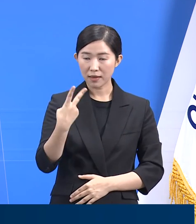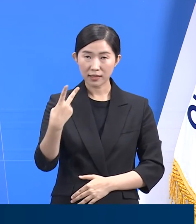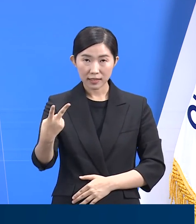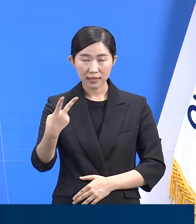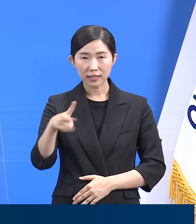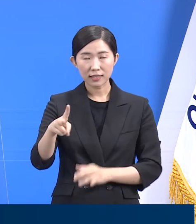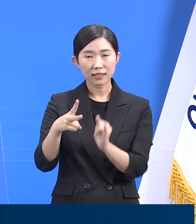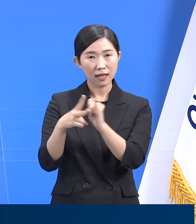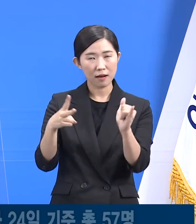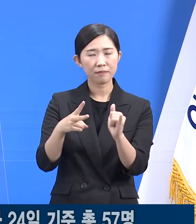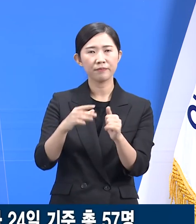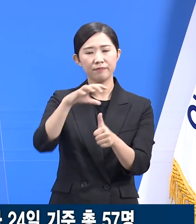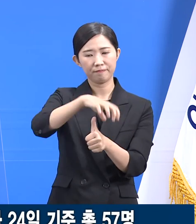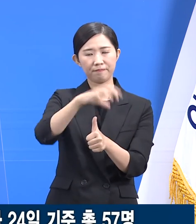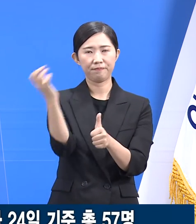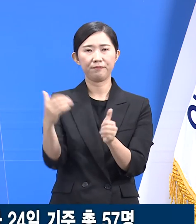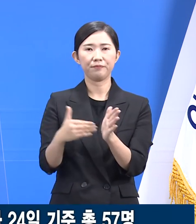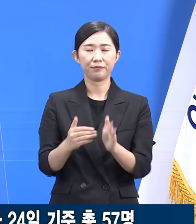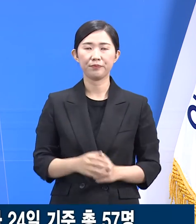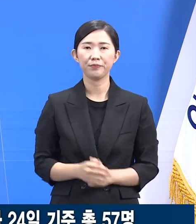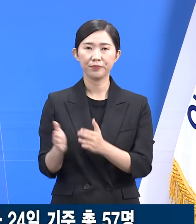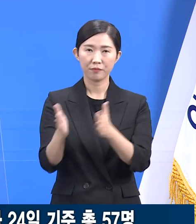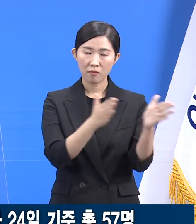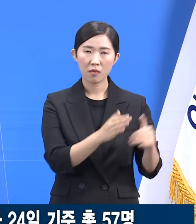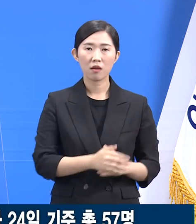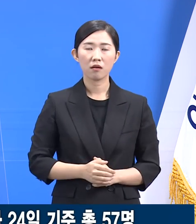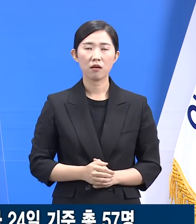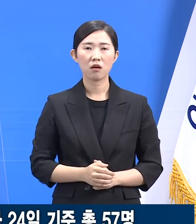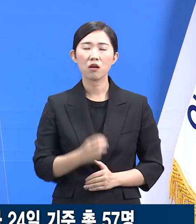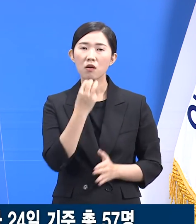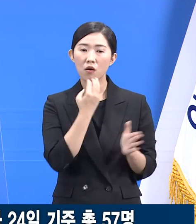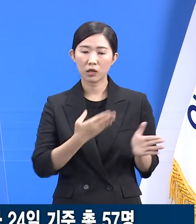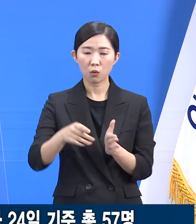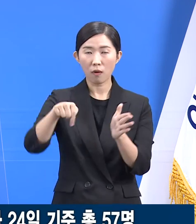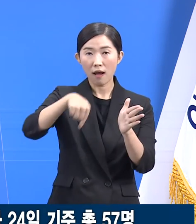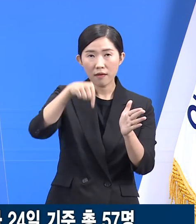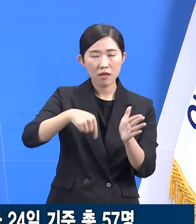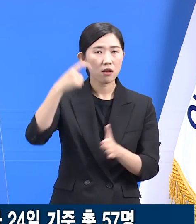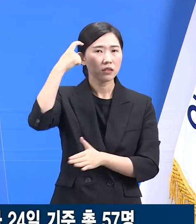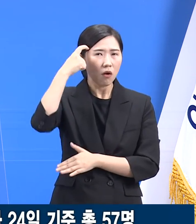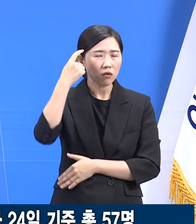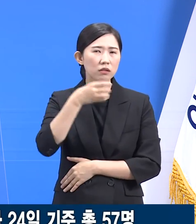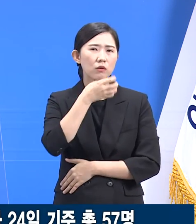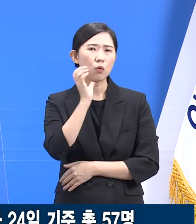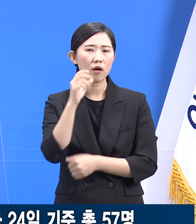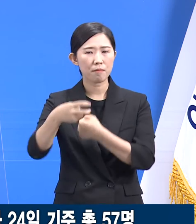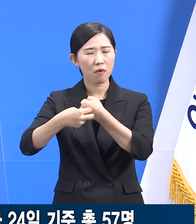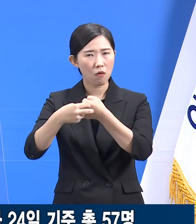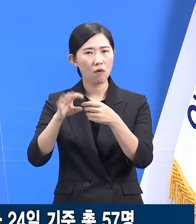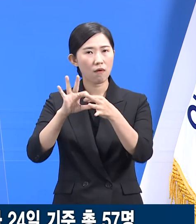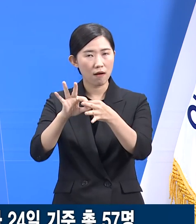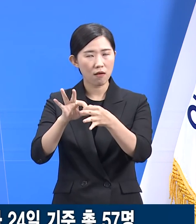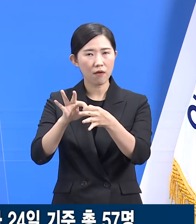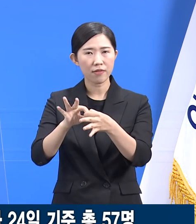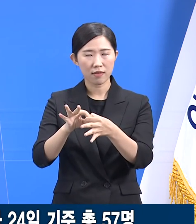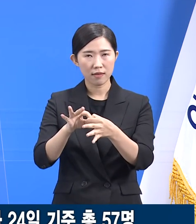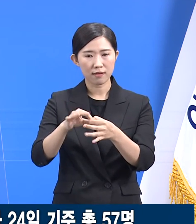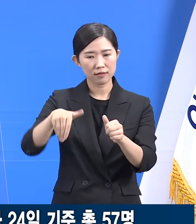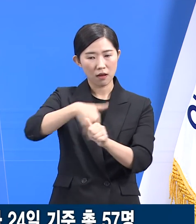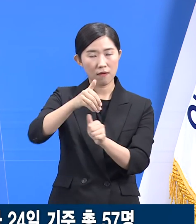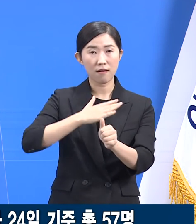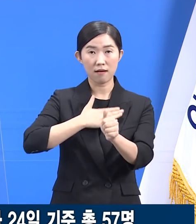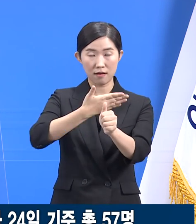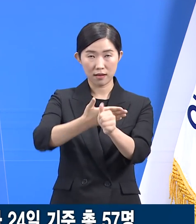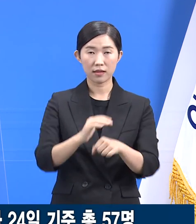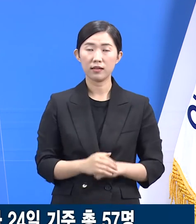다음은 도내 정신요양시설 관련 돌파관념 집단 발생 사례에 대해서 말씀드리겠습니다. 지난 17일 해당